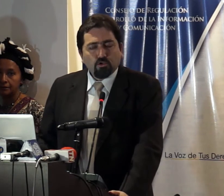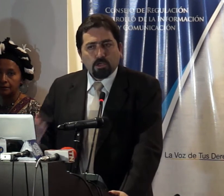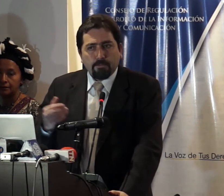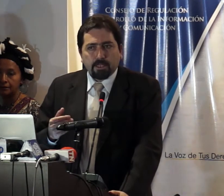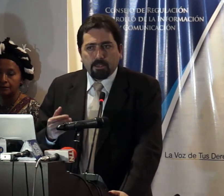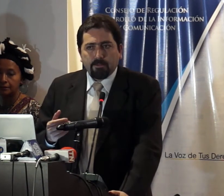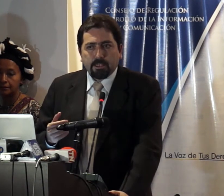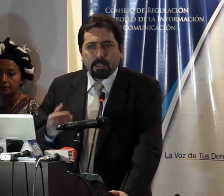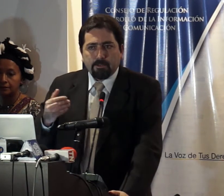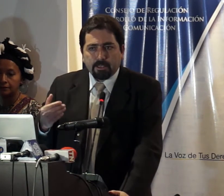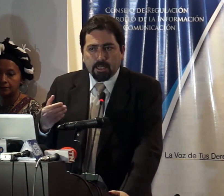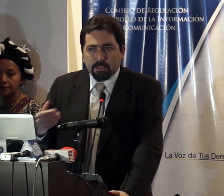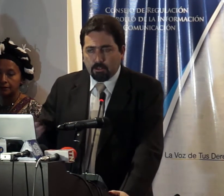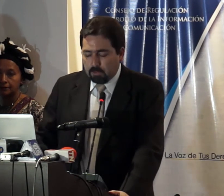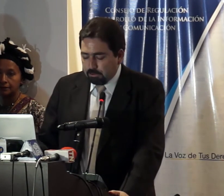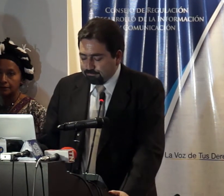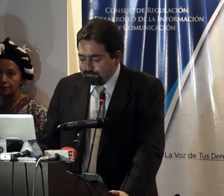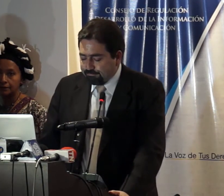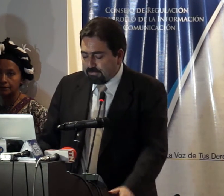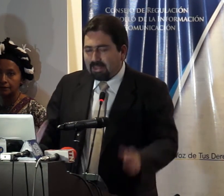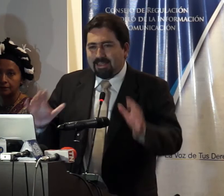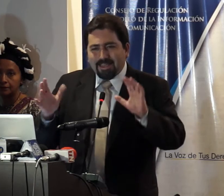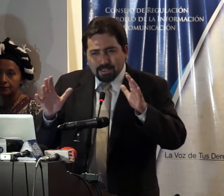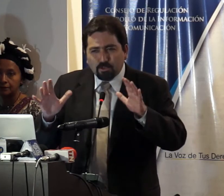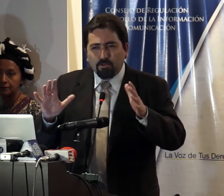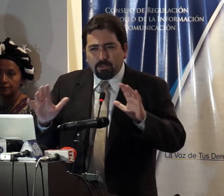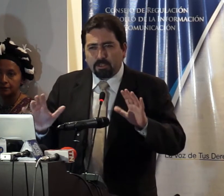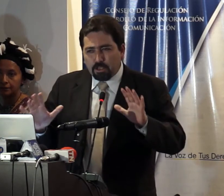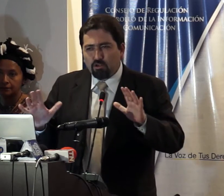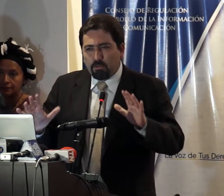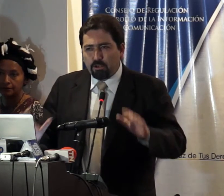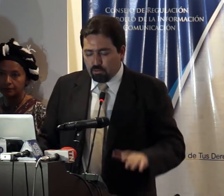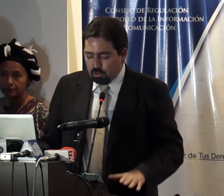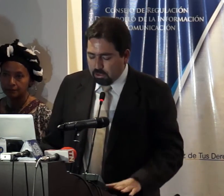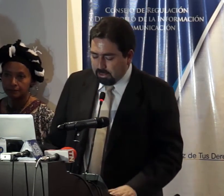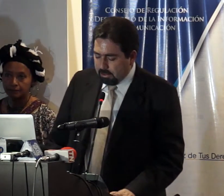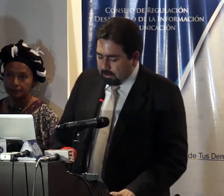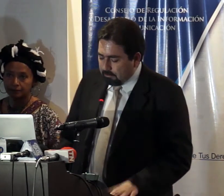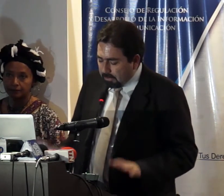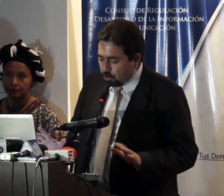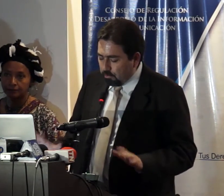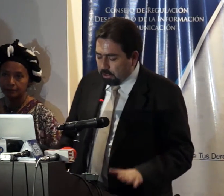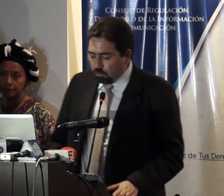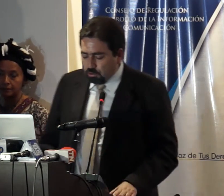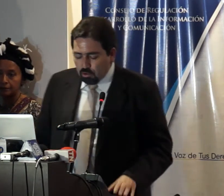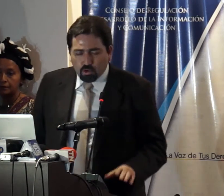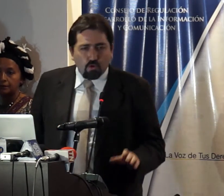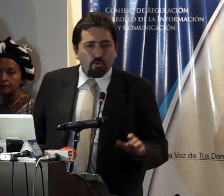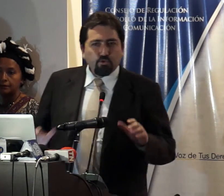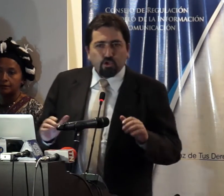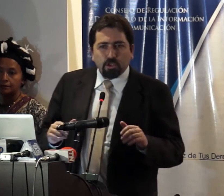humanos no solamente defienden la libertad del ser humano esto en los derechos humanos funciona más o menos